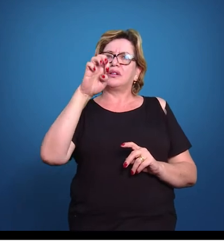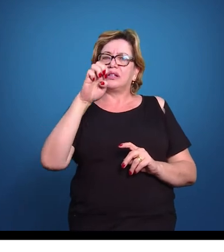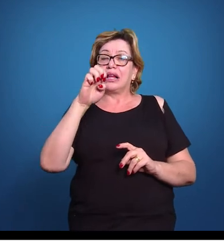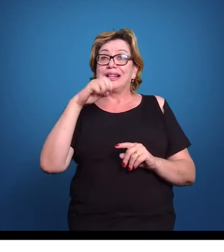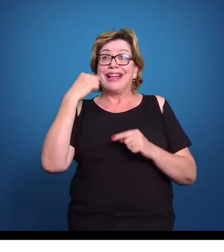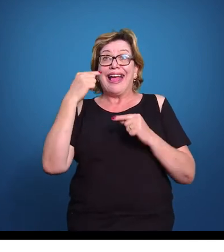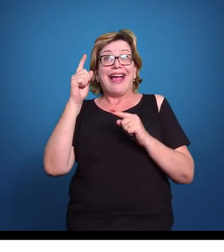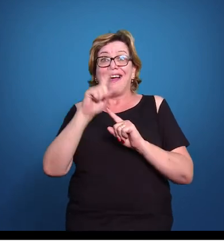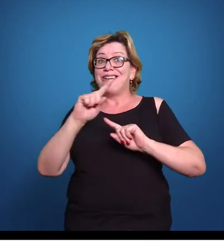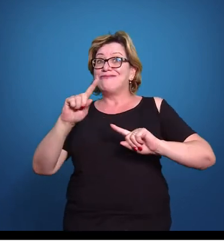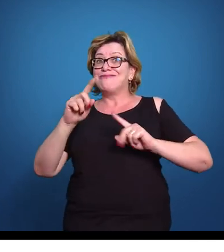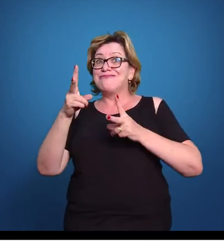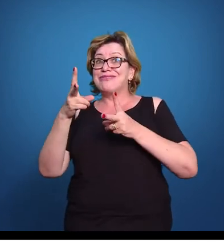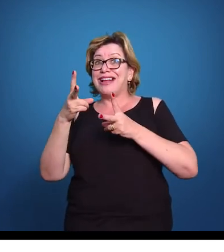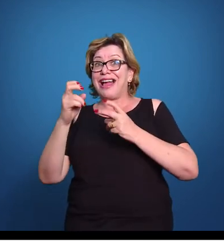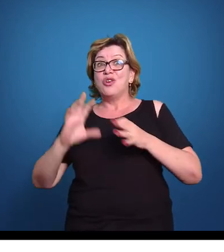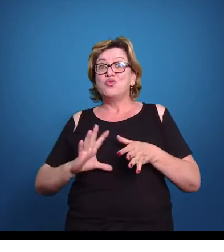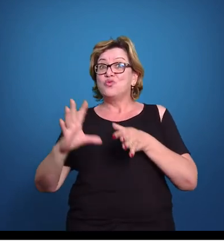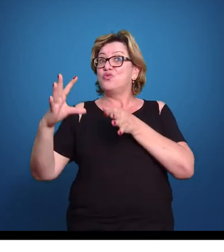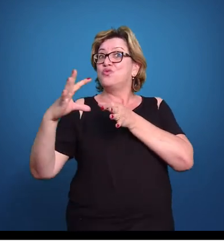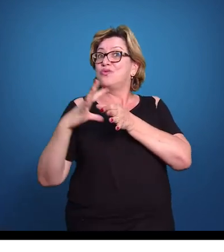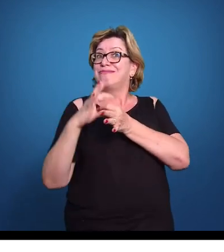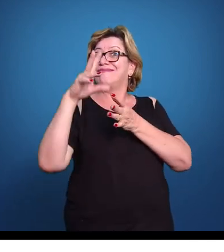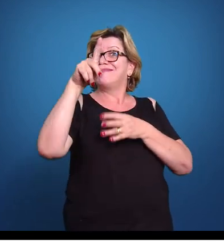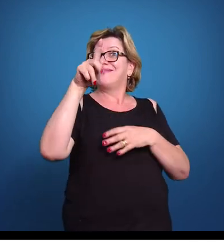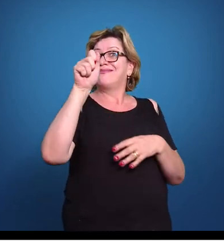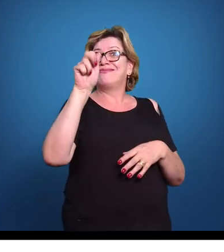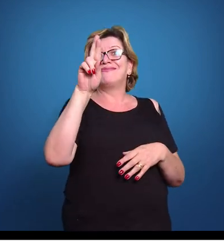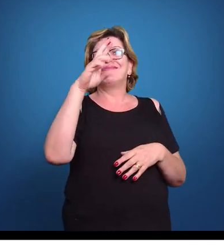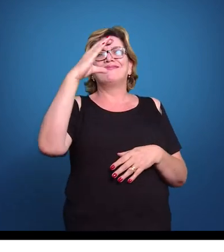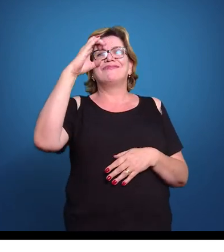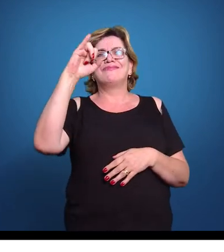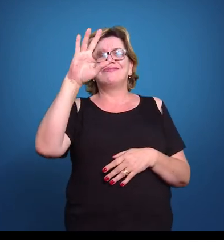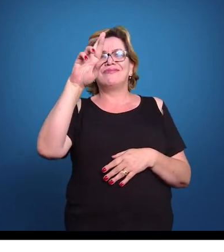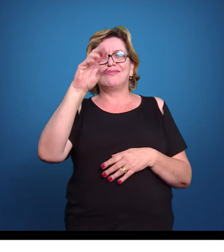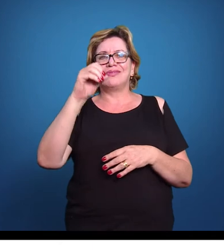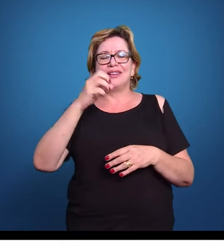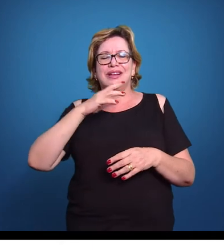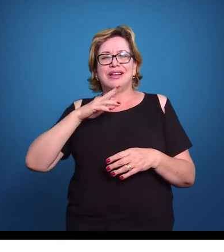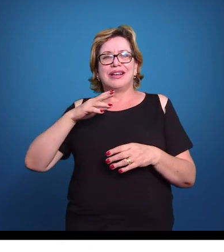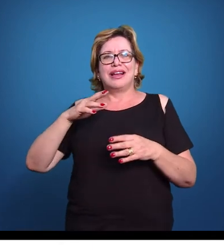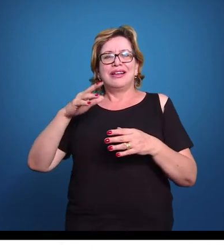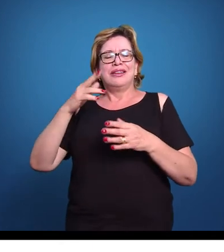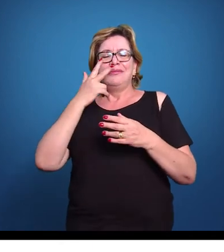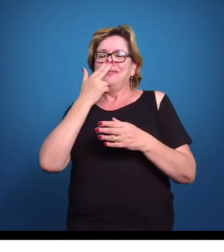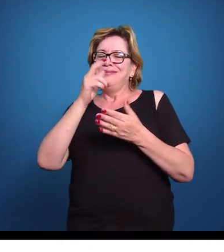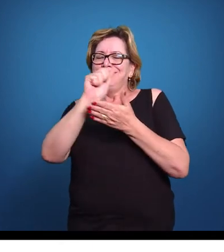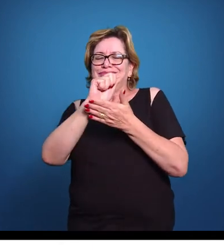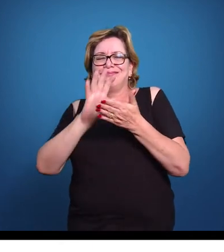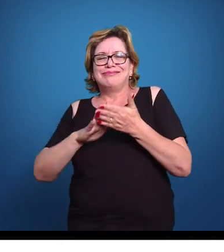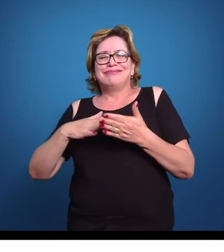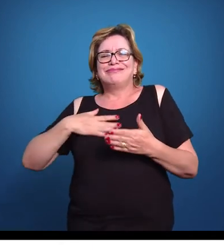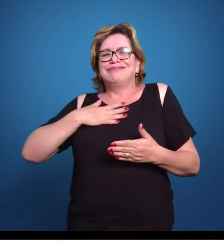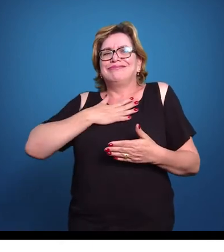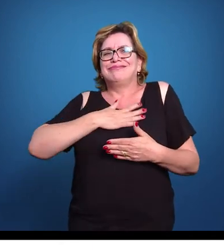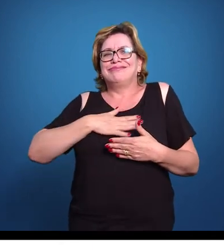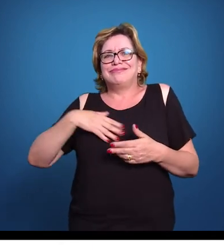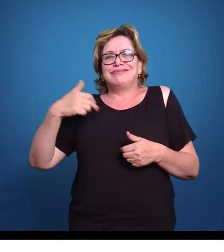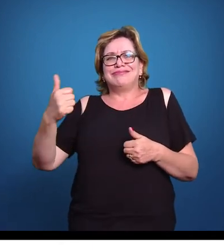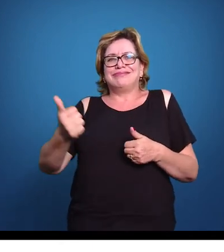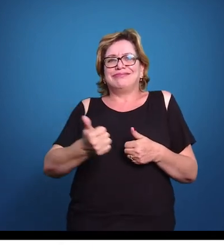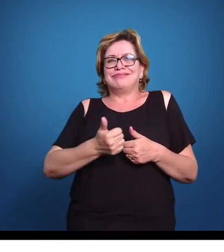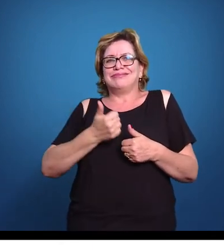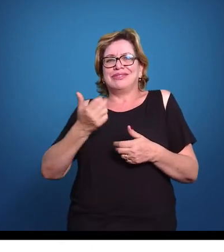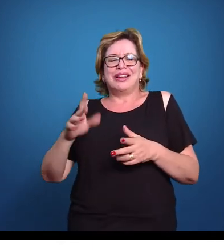parceiro, a atividade se torna muito mais prazerosa, muito mais rentável e muito mais